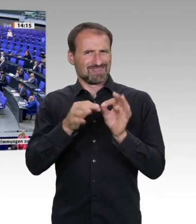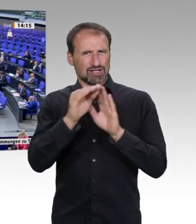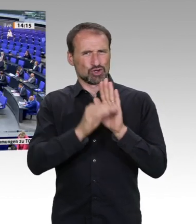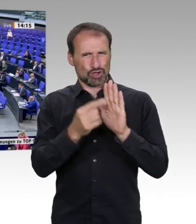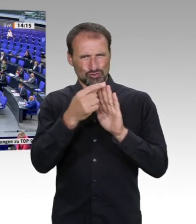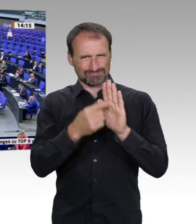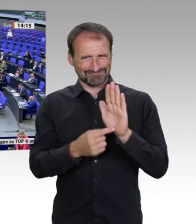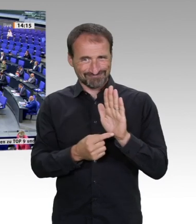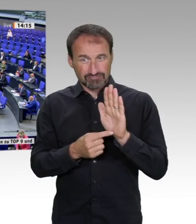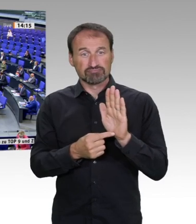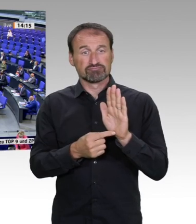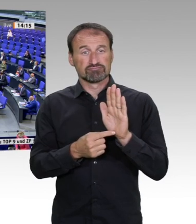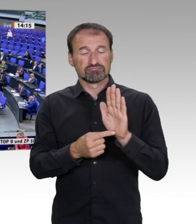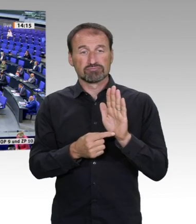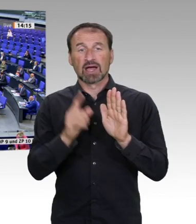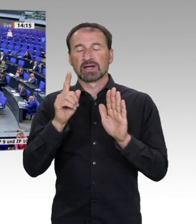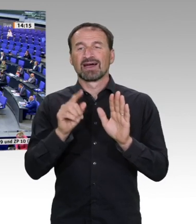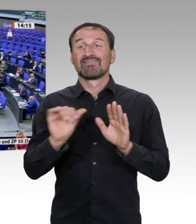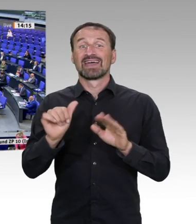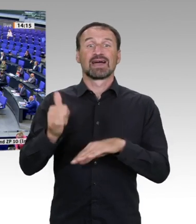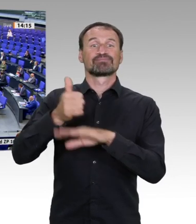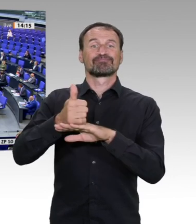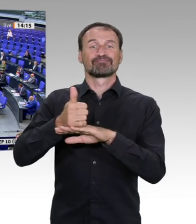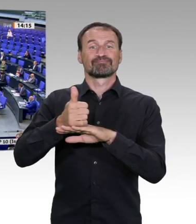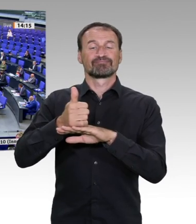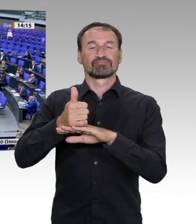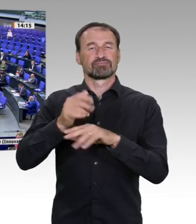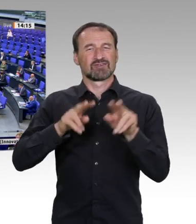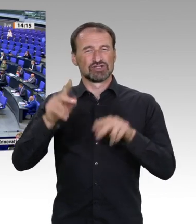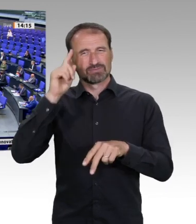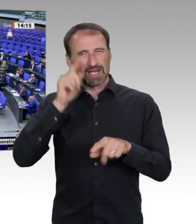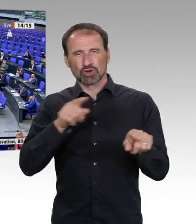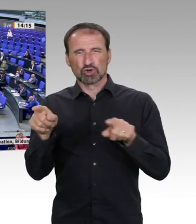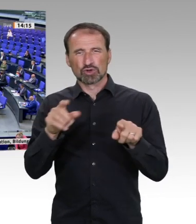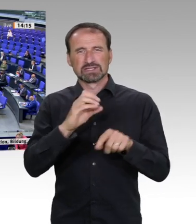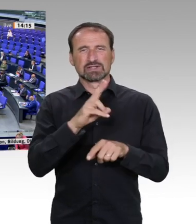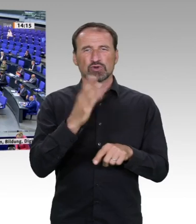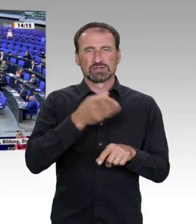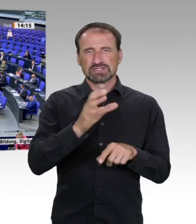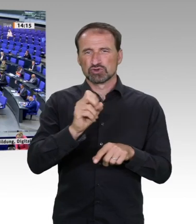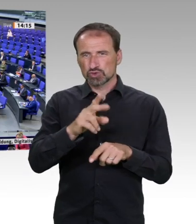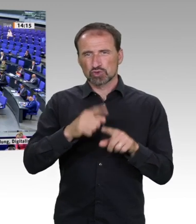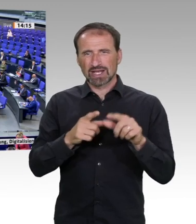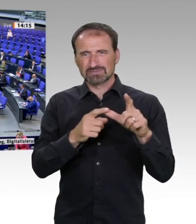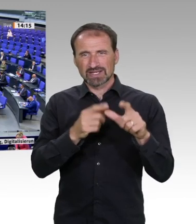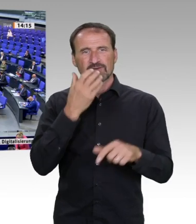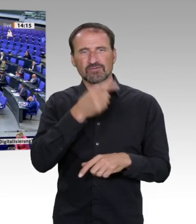Das sind die Linke, SPD, CDU, CSU und FDP. Wer stimmt dagegen? Die AfD. Enthaltung?